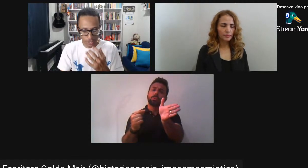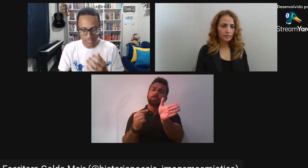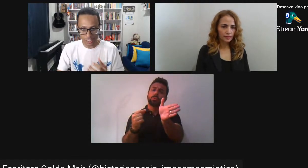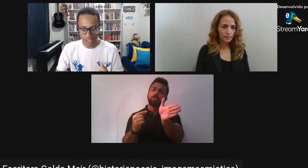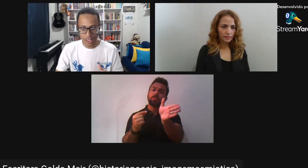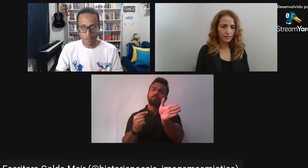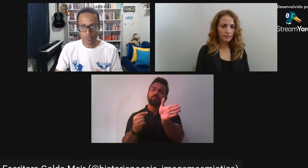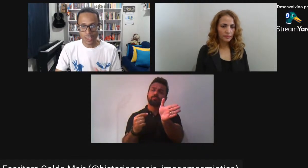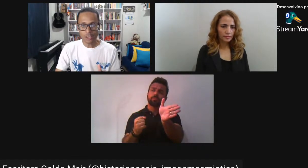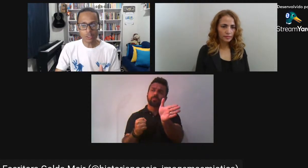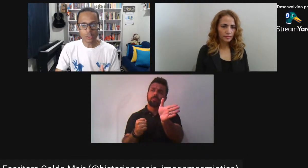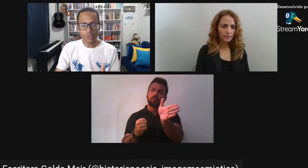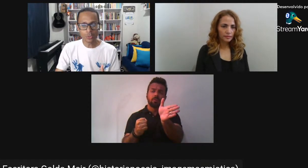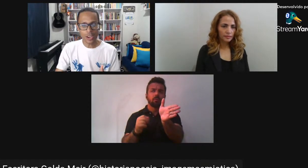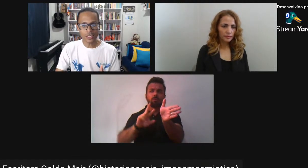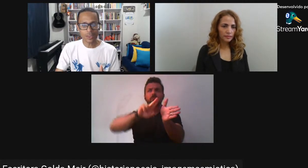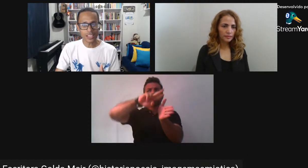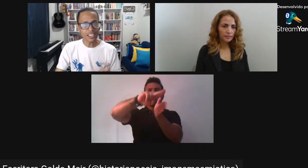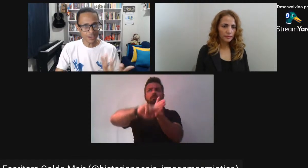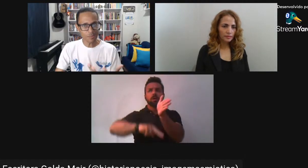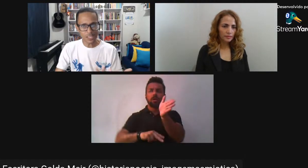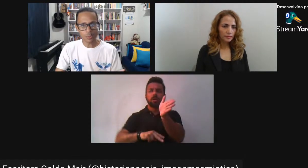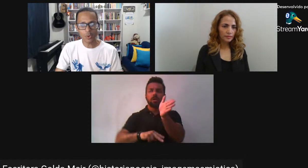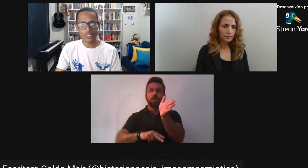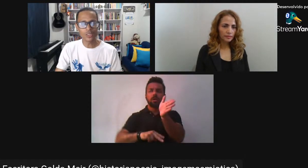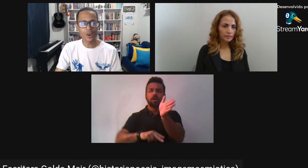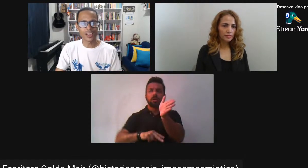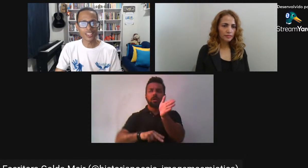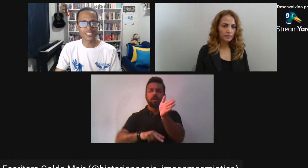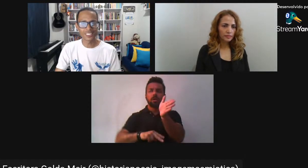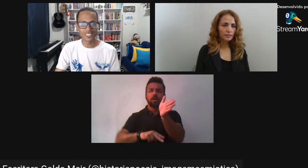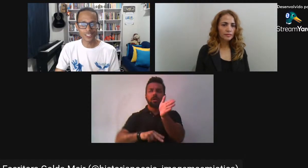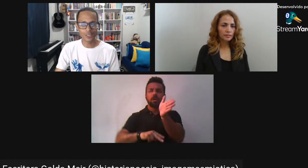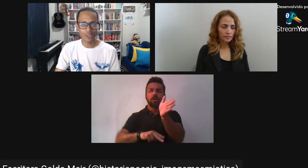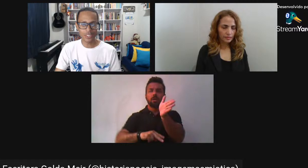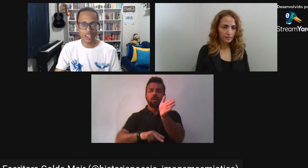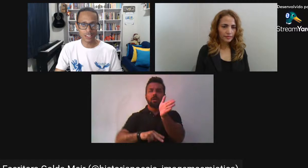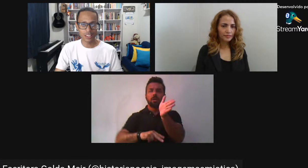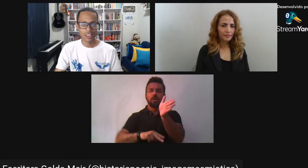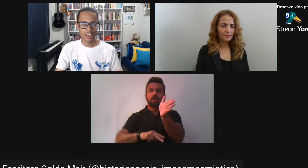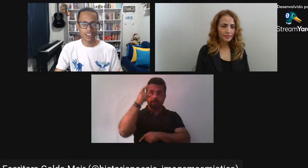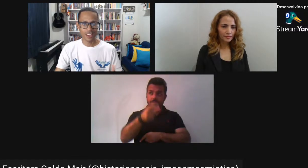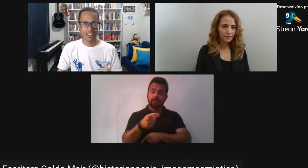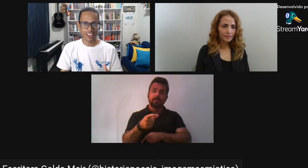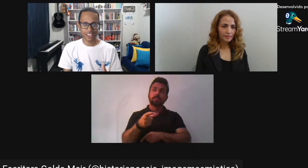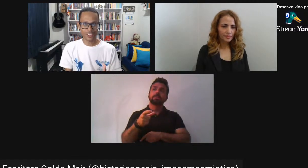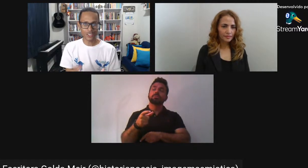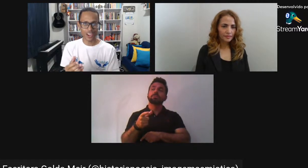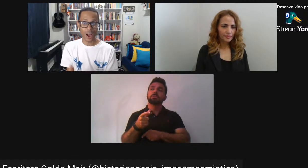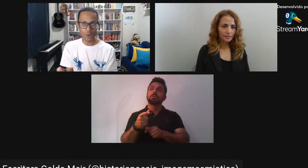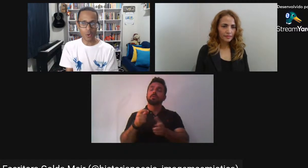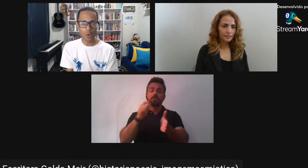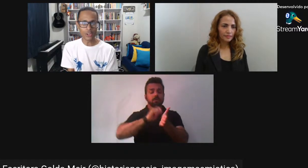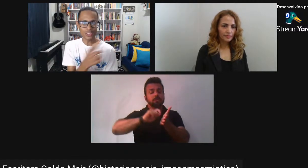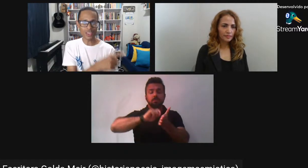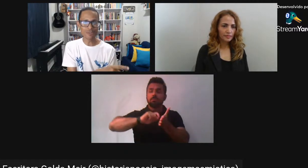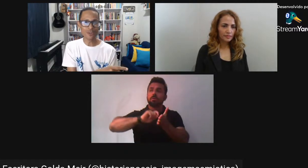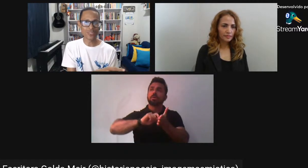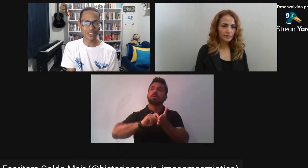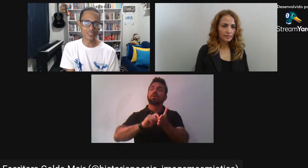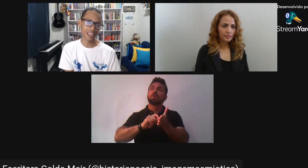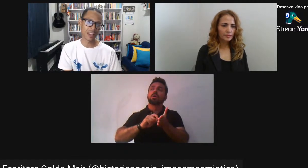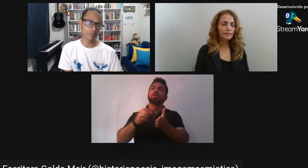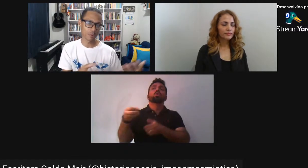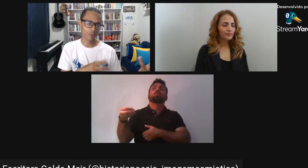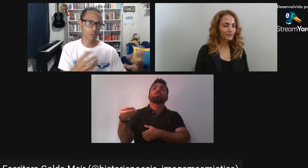contemporânea E isso tudo faz uma relação mesmo Com a história A gente não consegue Registrar algo hoje Sem